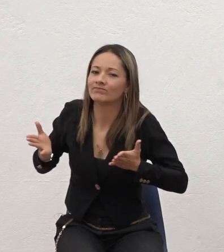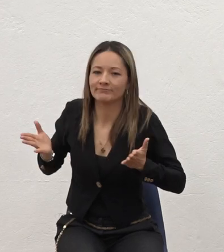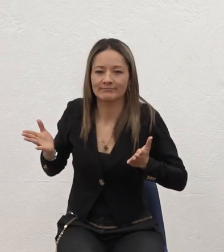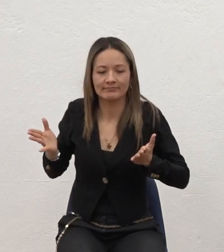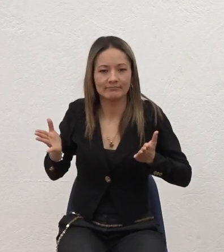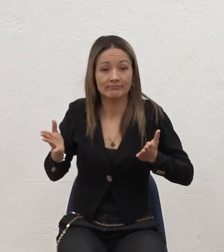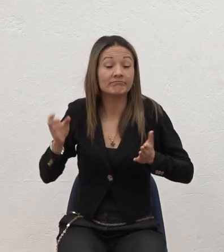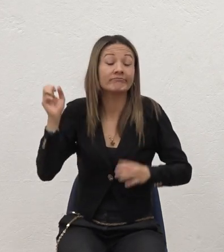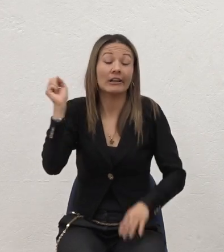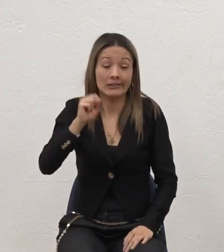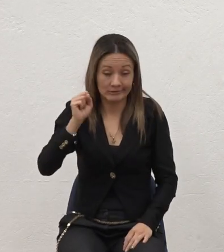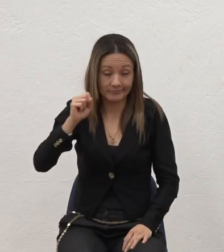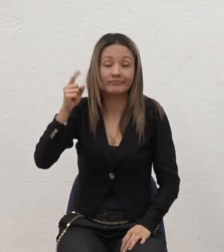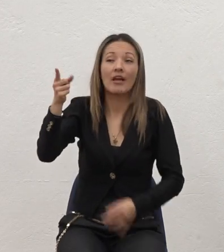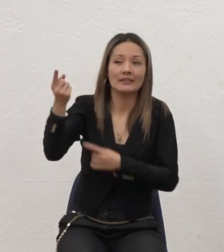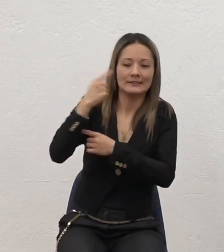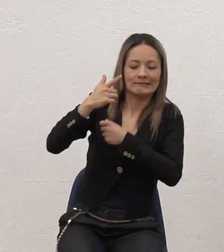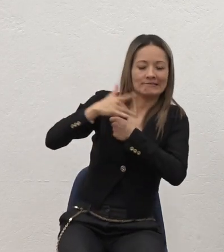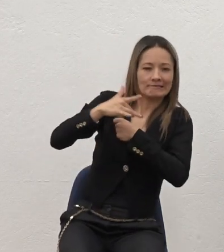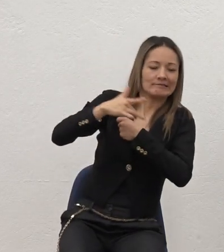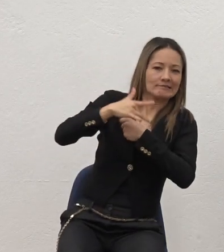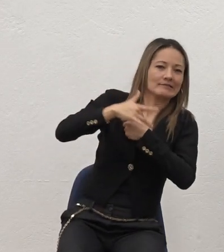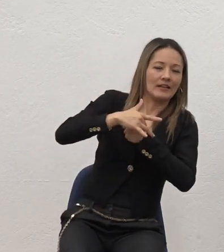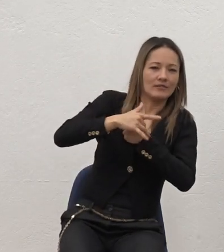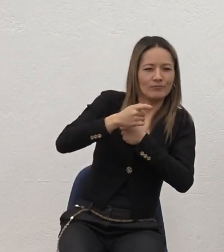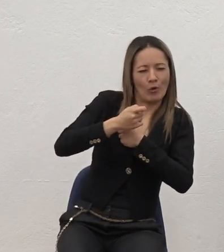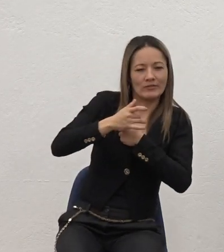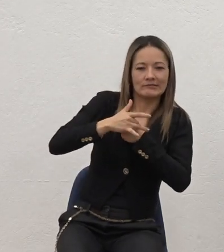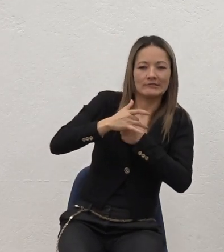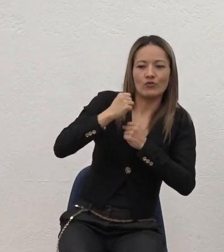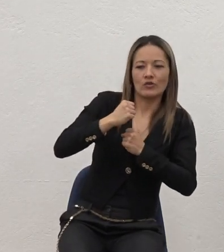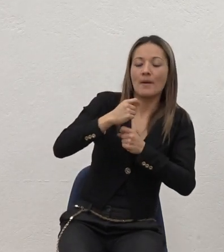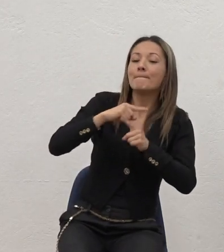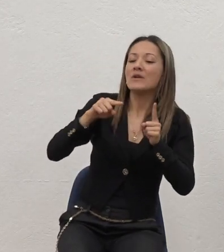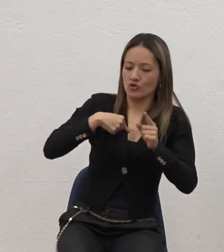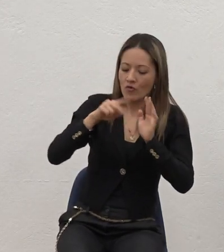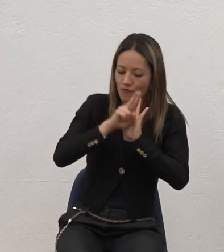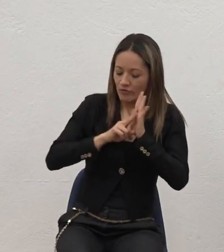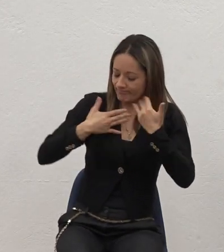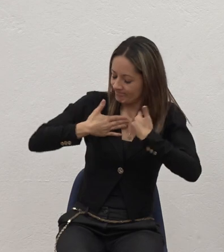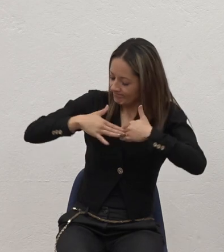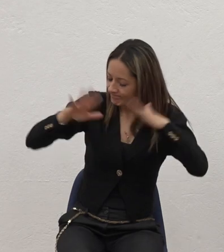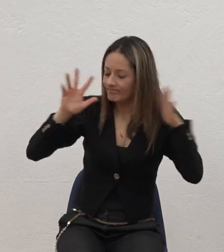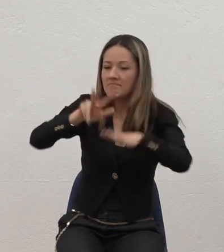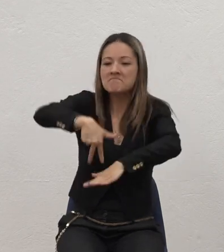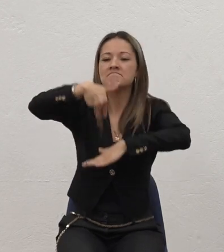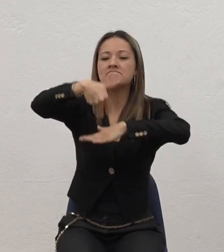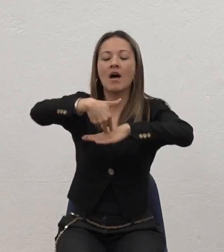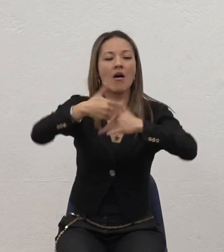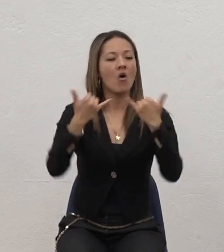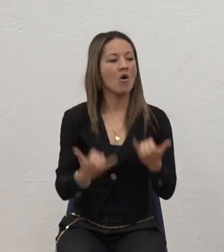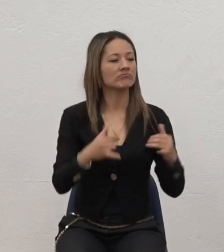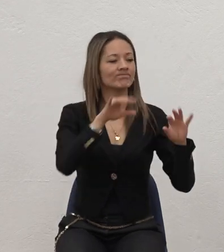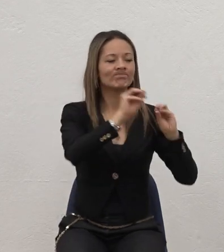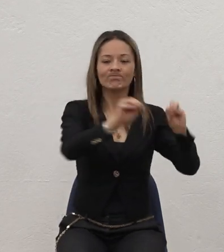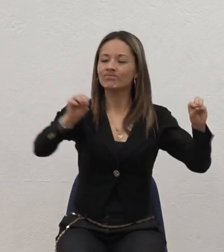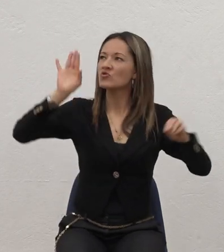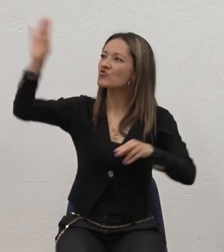él me trató Un poquito duro Pero voluntariamente Yo estoy acá parado Declarando su nombre Declarando el